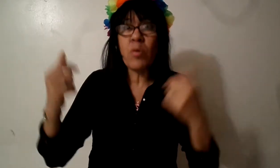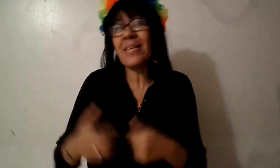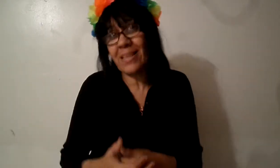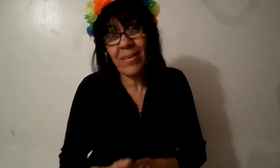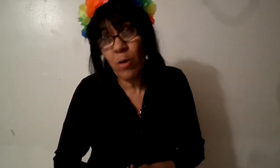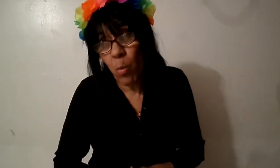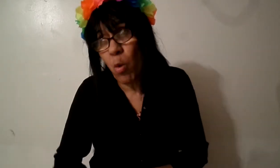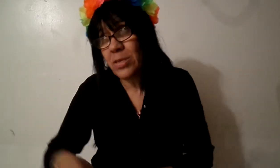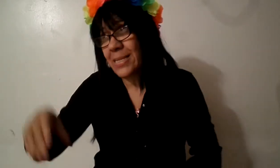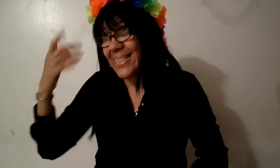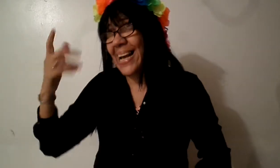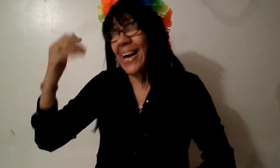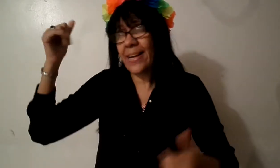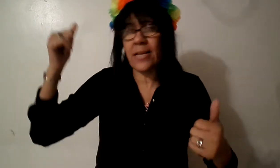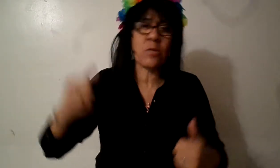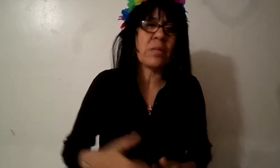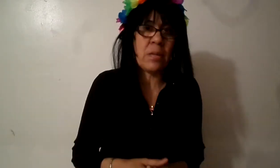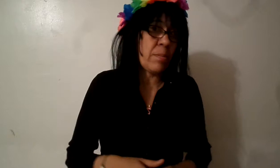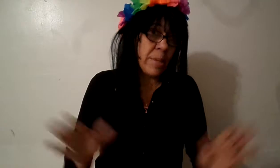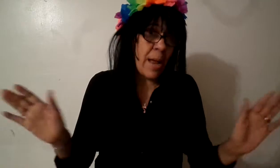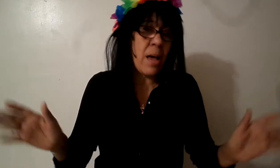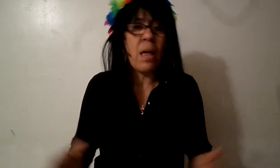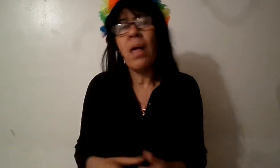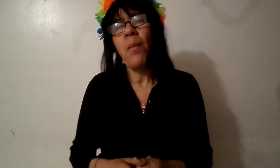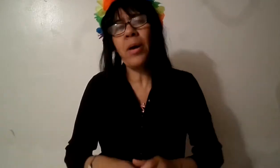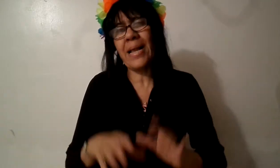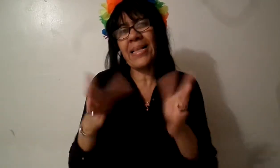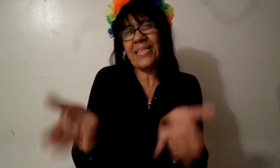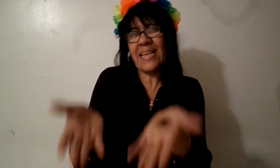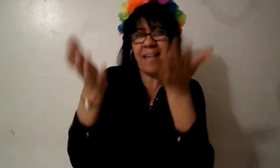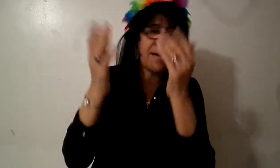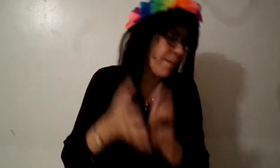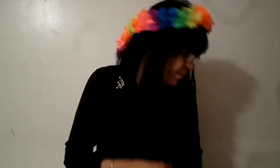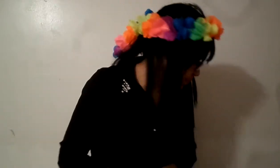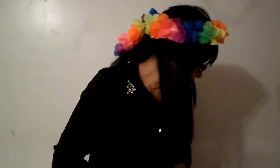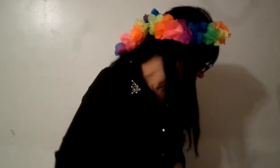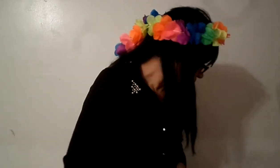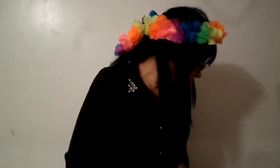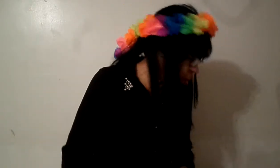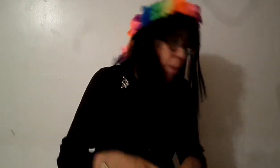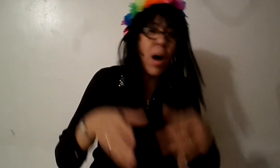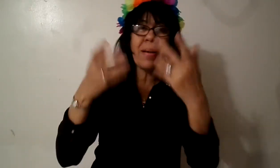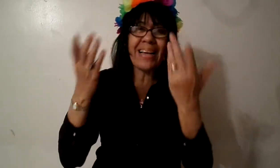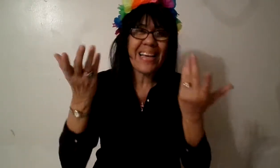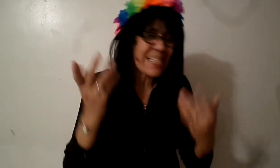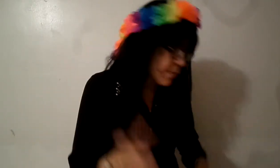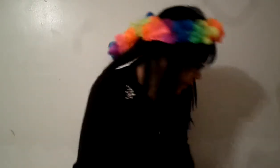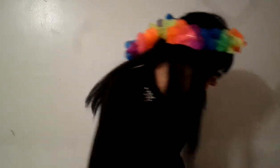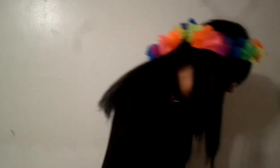te caerá eso a ti? ¿verdad? porque la gente se las da pero vamos a hablar de qué dice evangelista